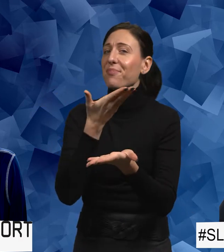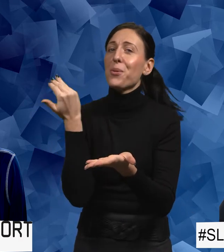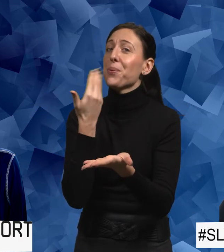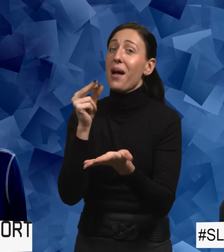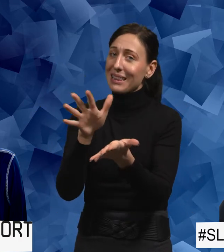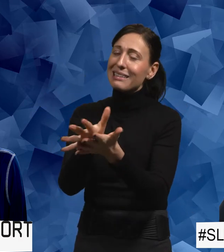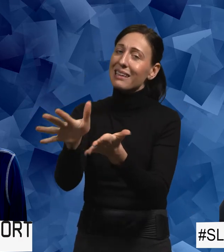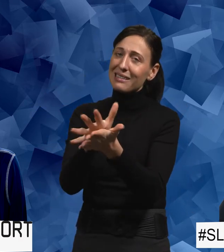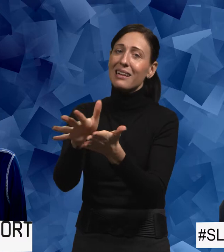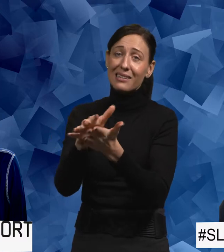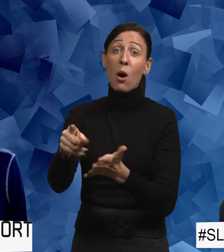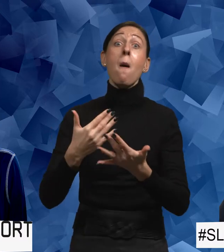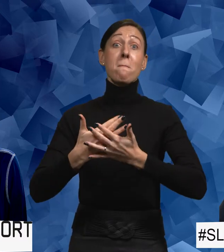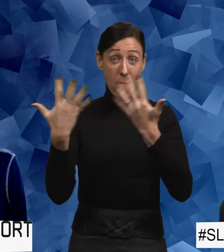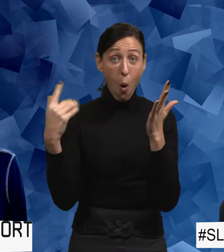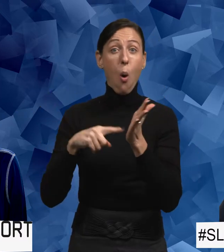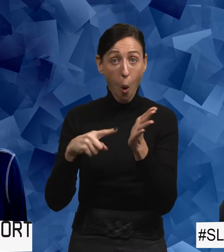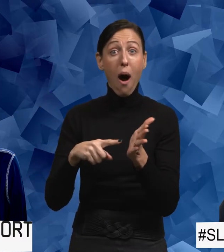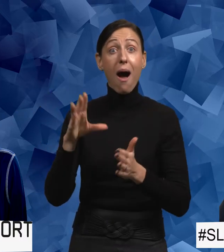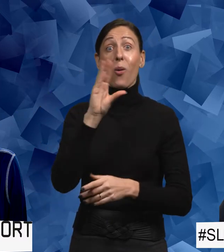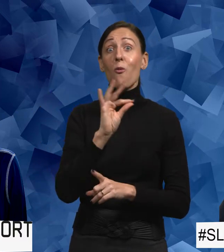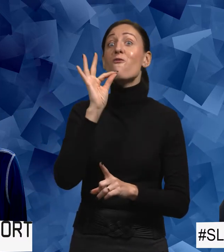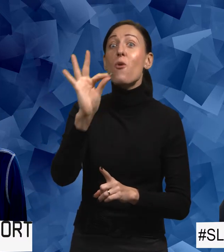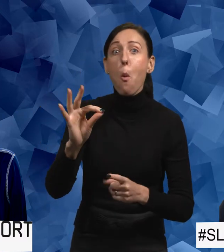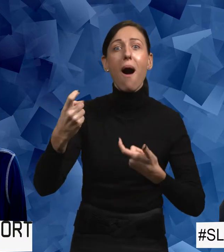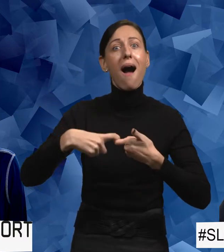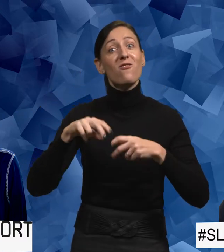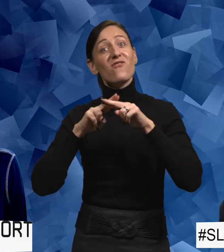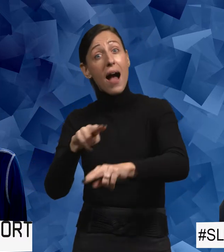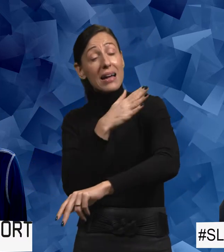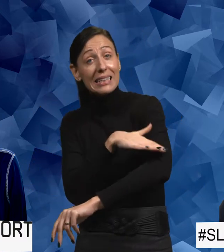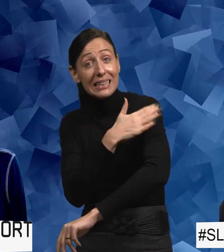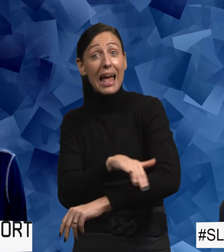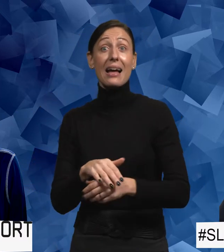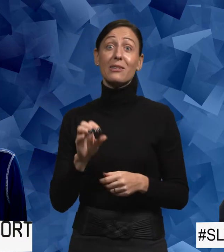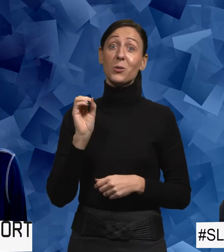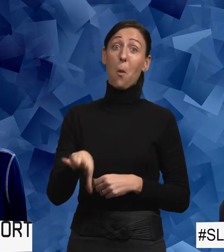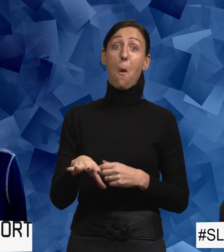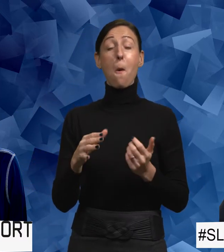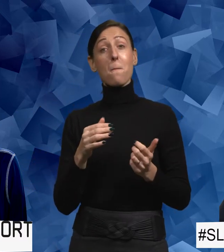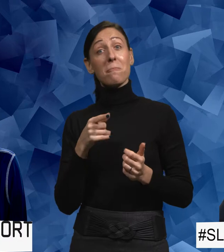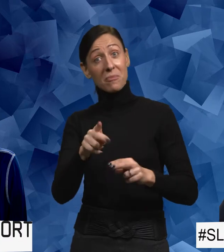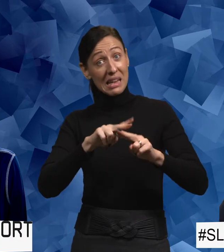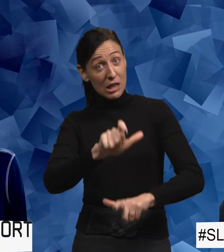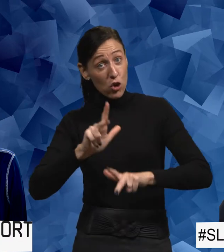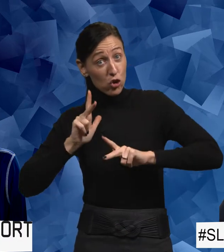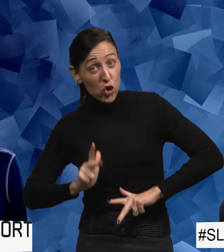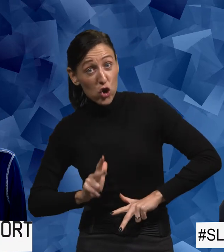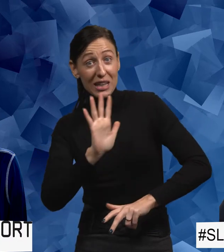framgång där alls. Och många gånger när man frågar om färdtjänst och om du känner dig trygg i din